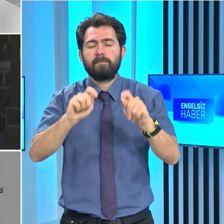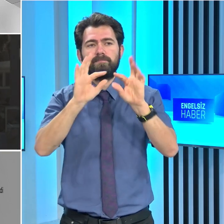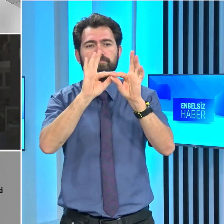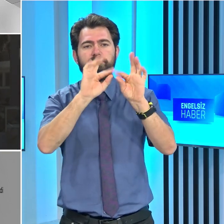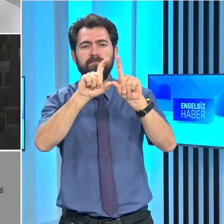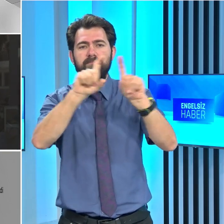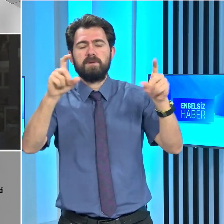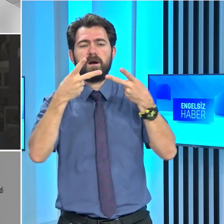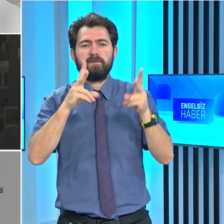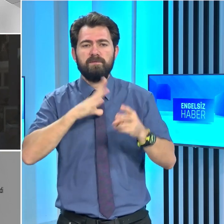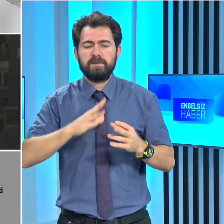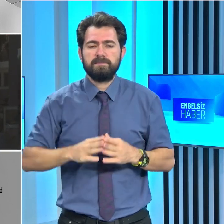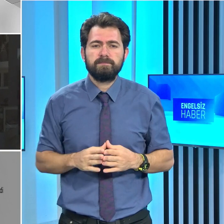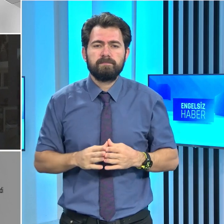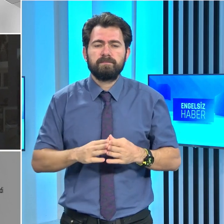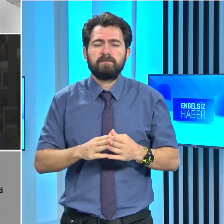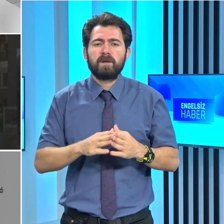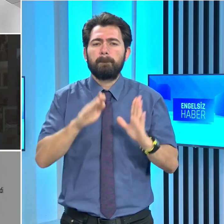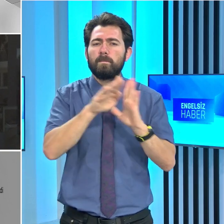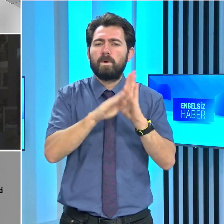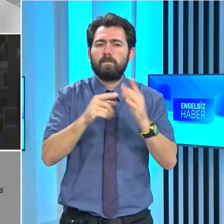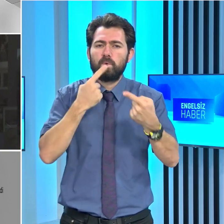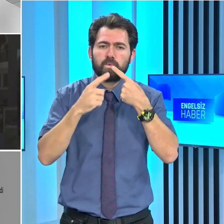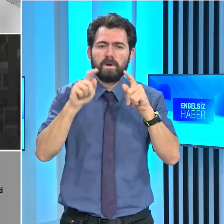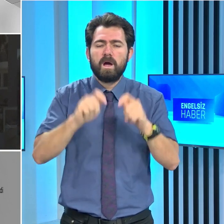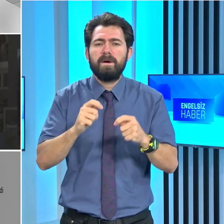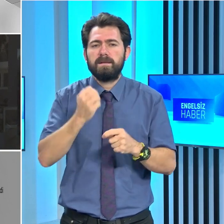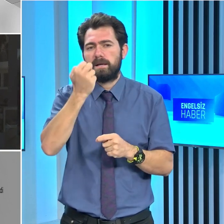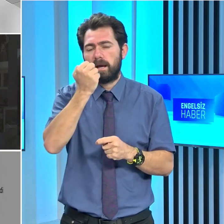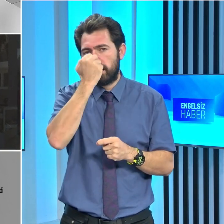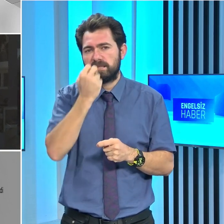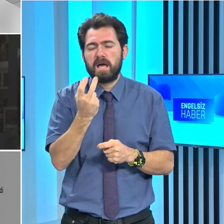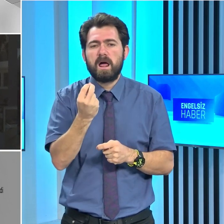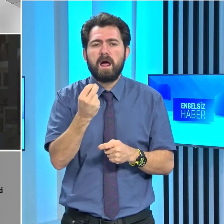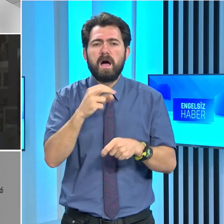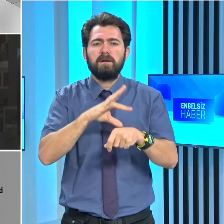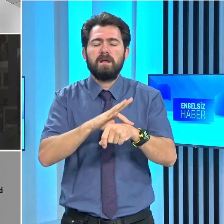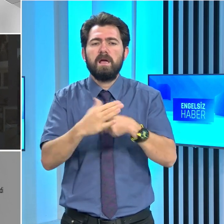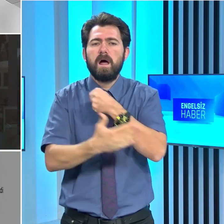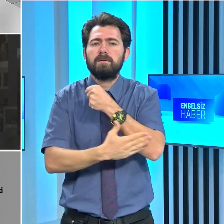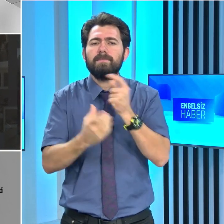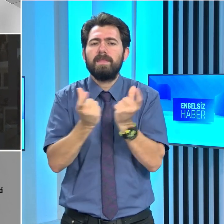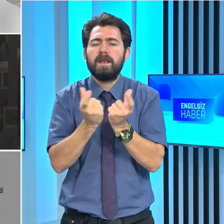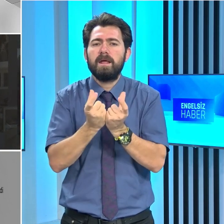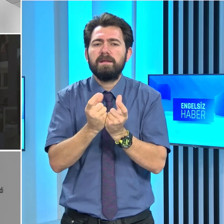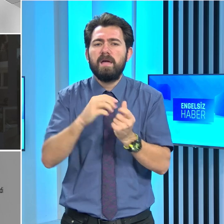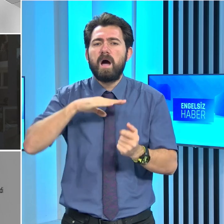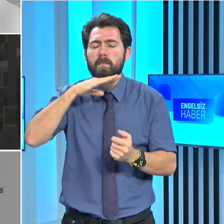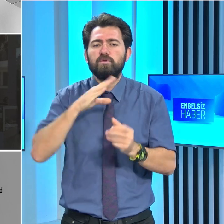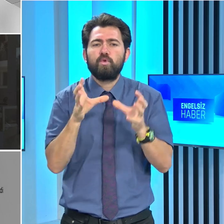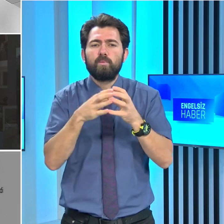Etkinlikte konuşan Kanser Hastalarına Yardım Derneği'nin yabancı topluluğu olan Tulips